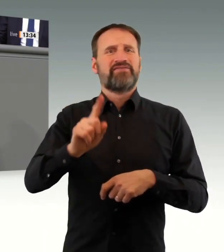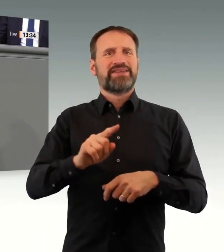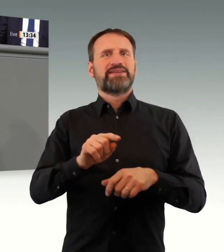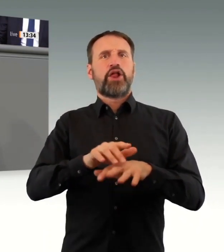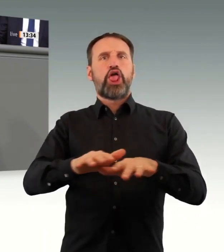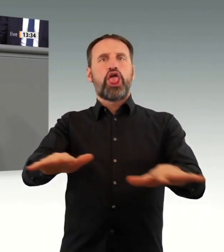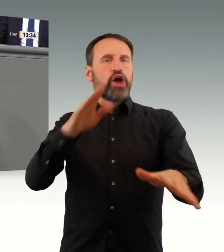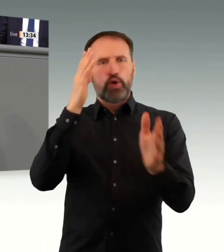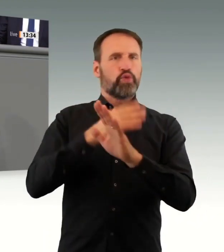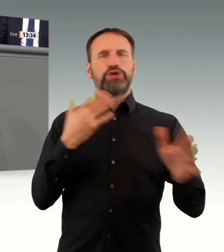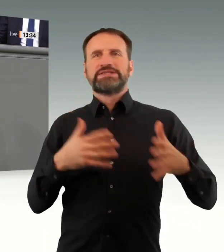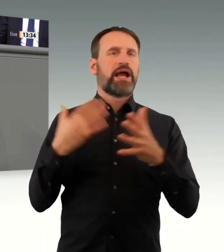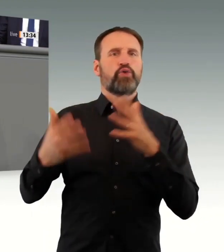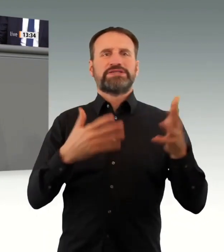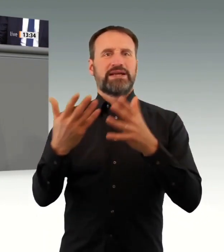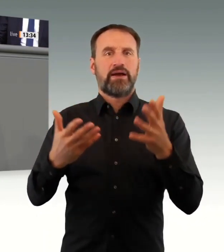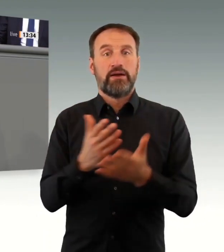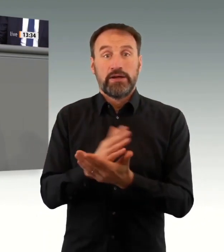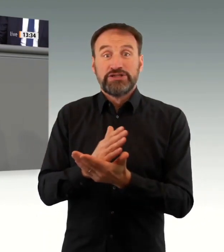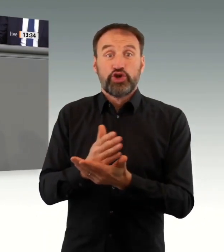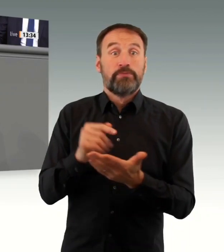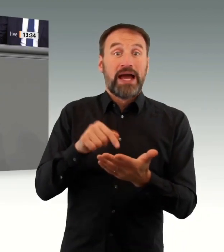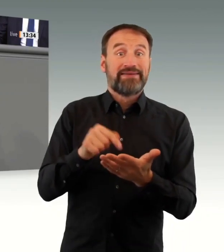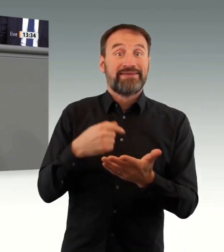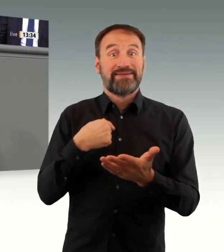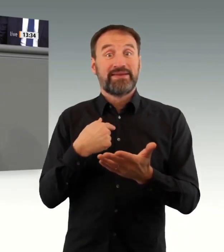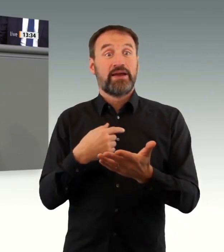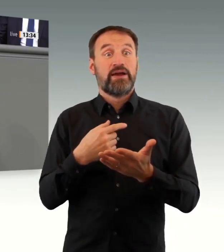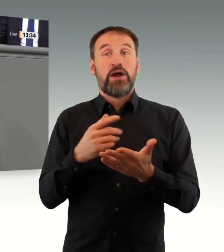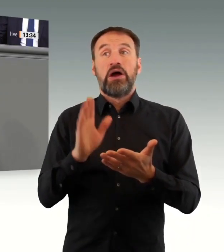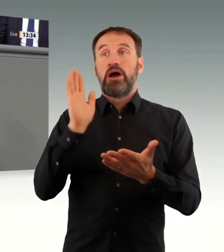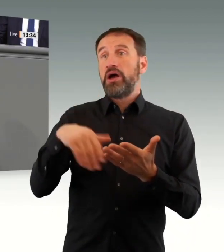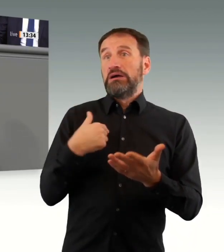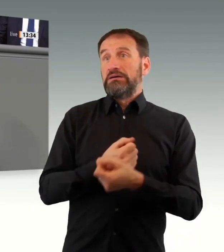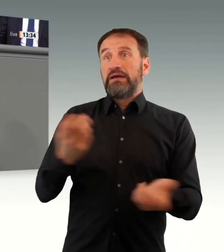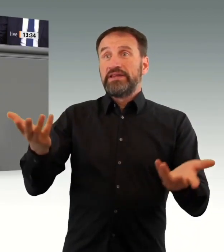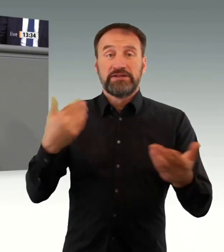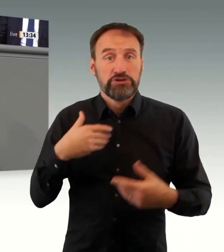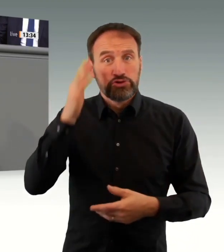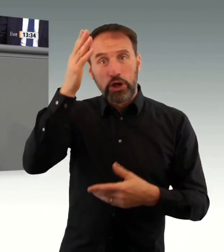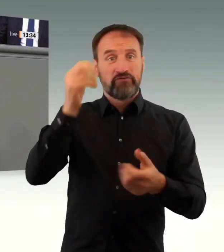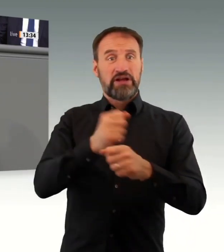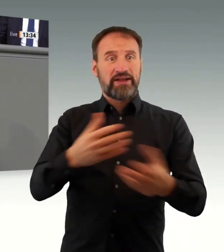hinweisen, wenn Sie erneut Fehler machen. Und ich habe darauf hingewiesen, dass das, was die Ampel uns vorgelegt hat, zunächst ein völlig